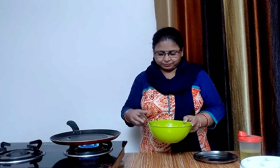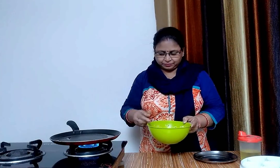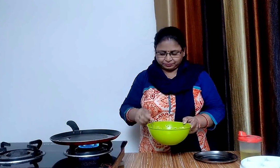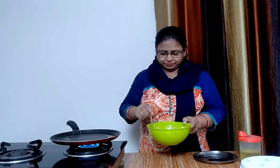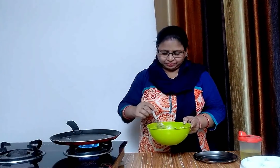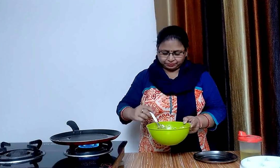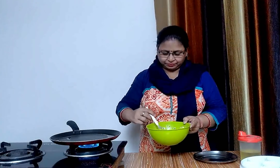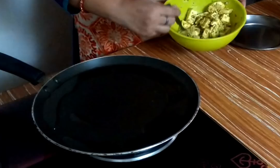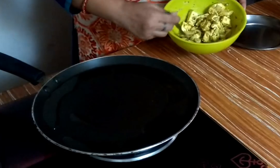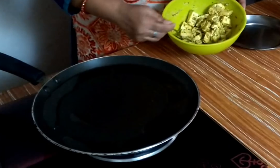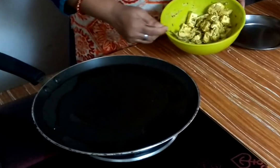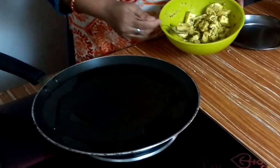रखते जाएंगे